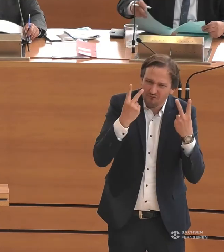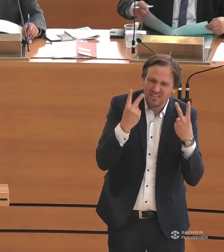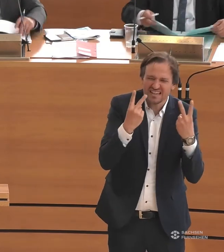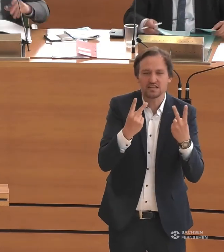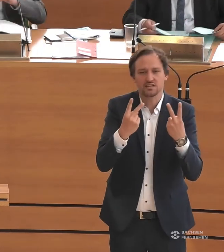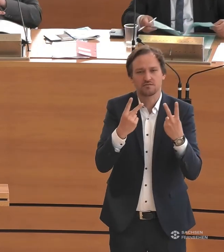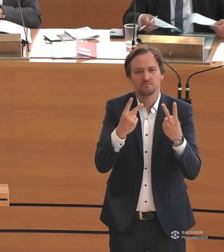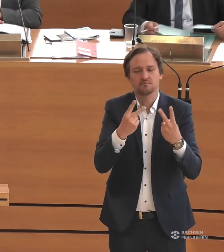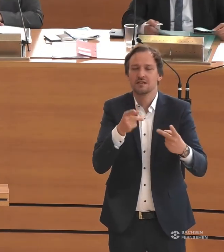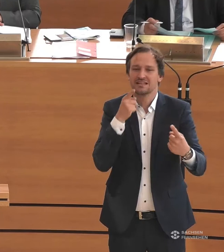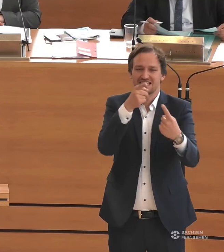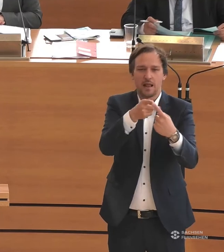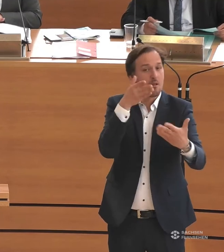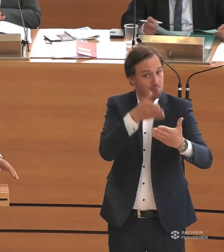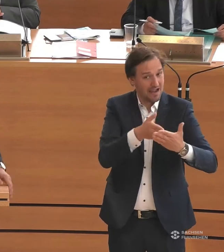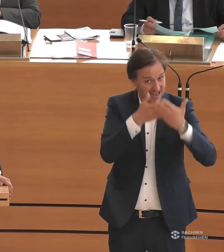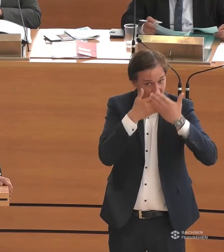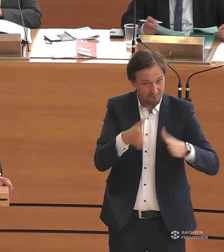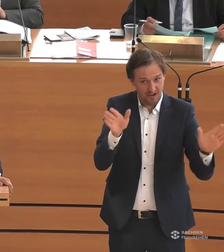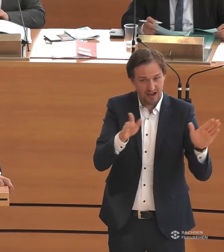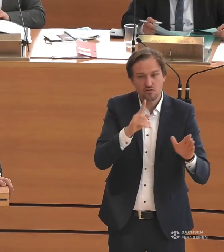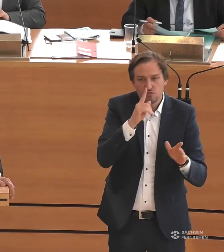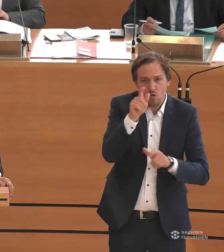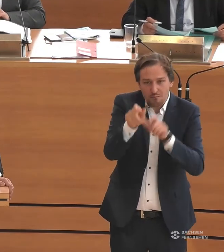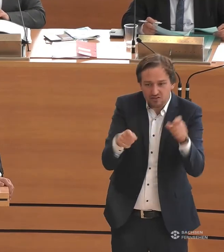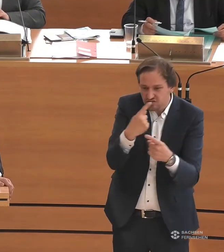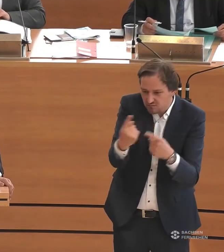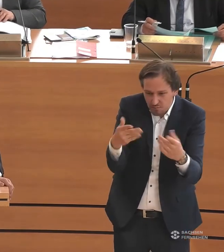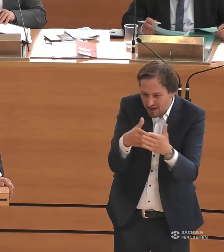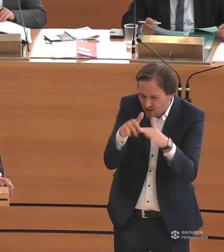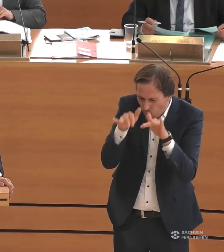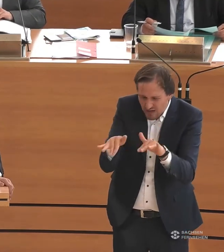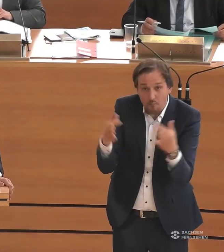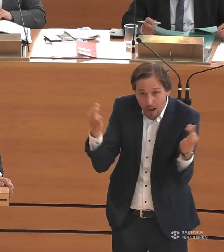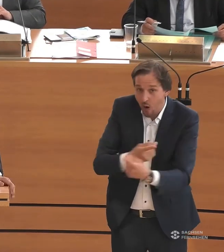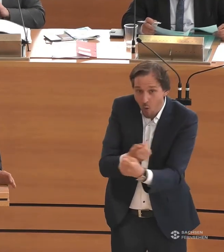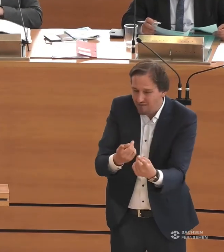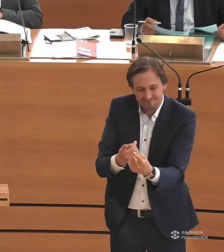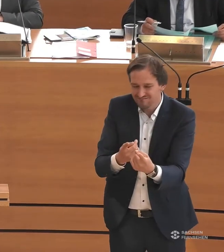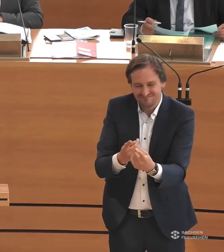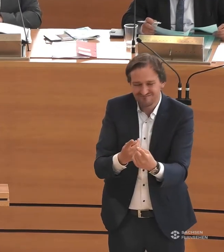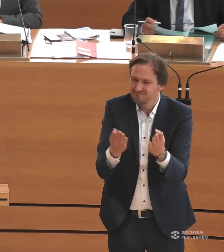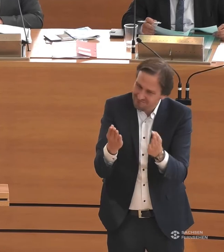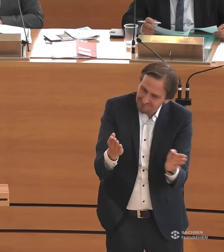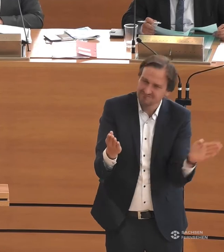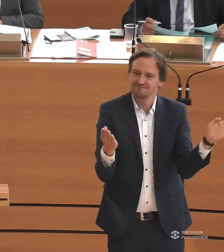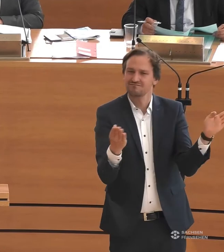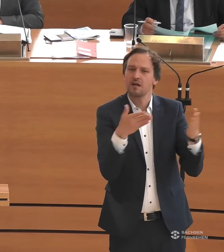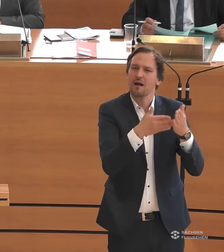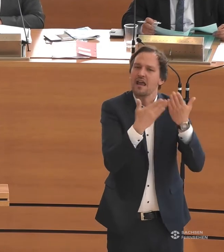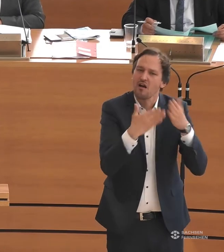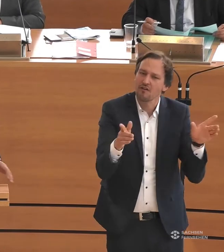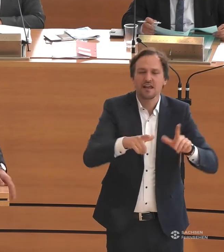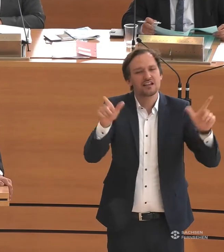Barrierefreiheit eben nichts ist, was nur Menschen mit Behinderung nützt, sondern dass Barrierefreiheit etwas ist, was unsere